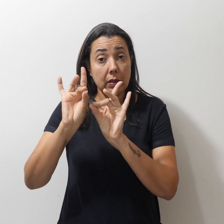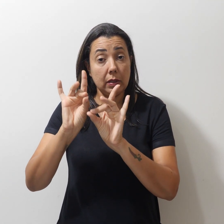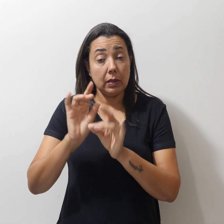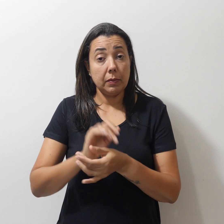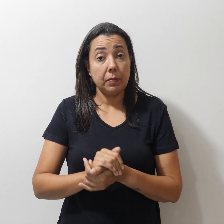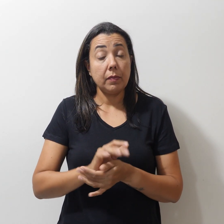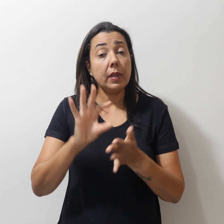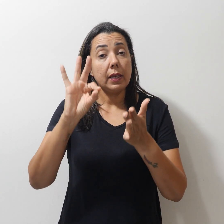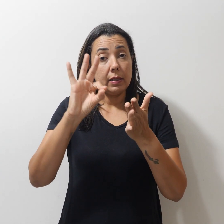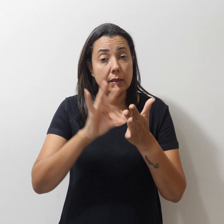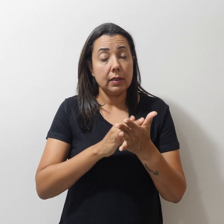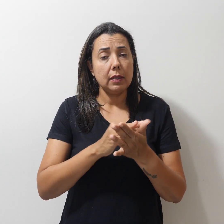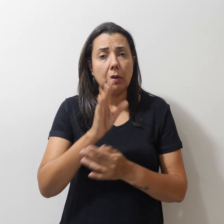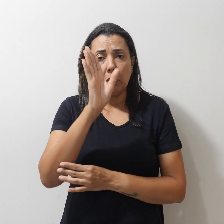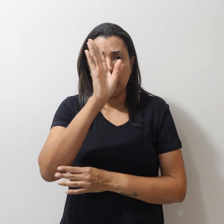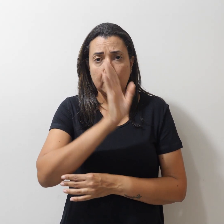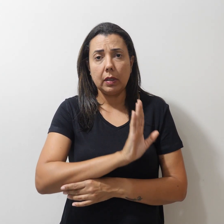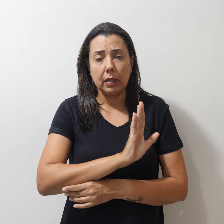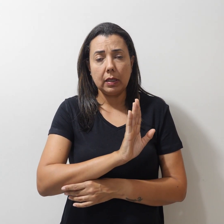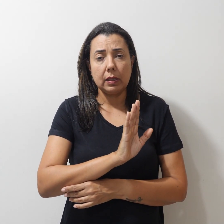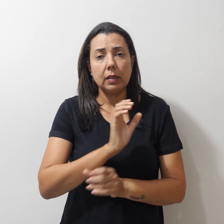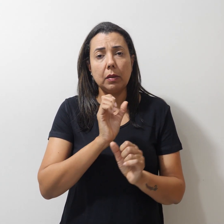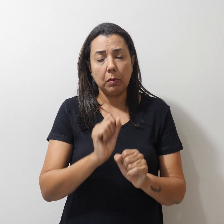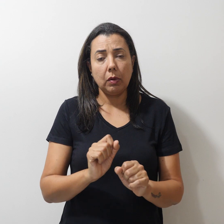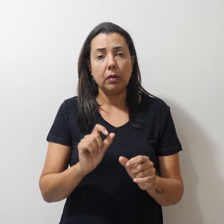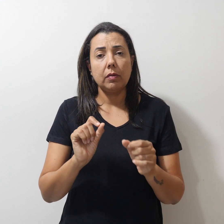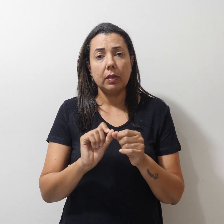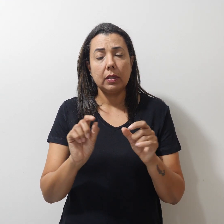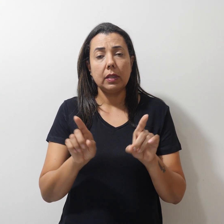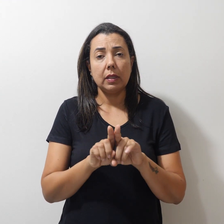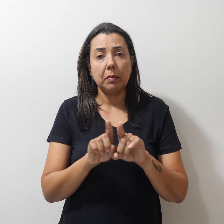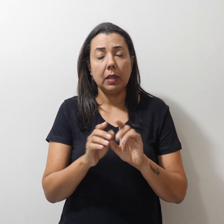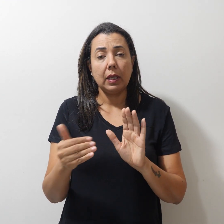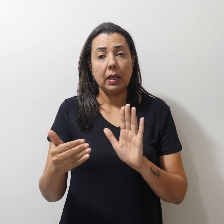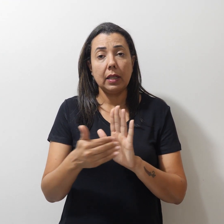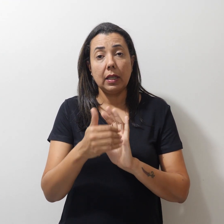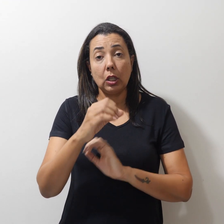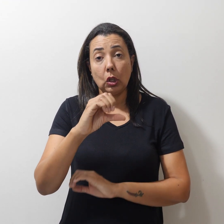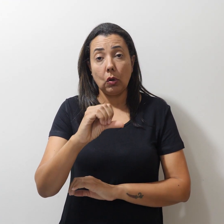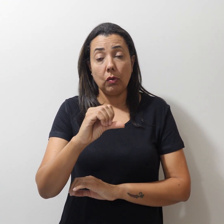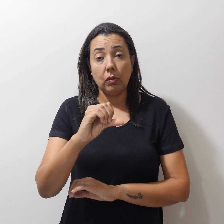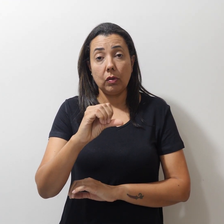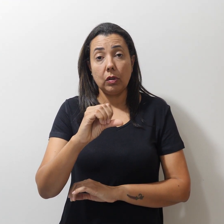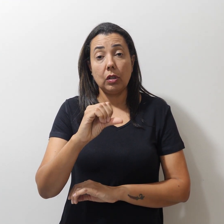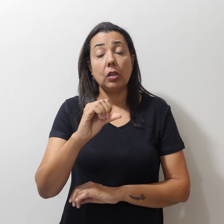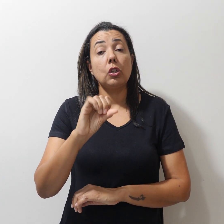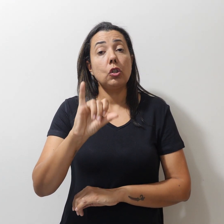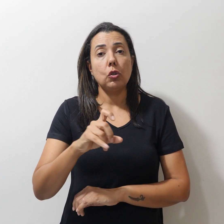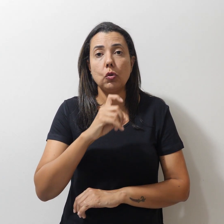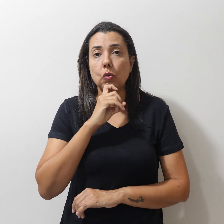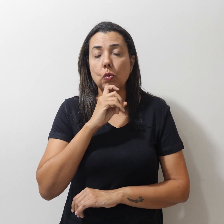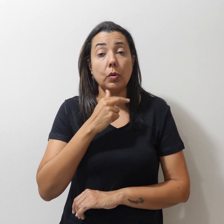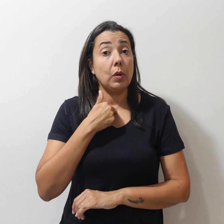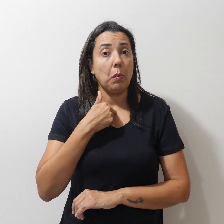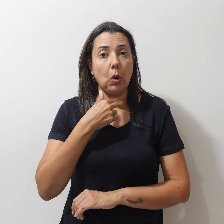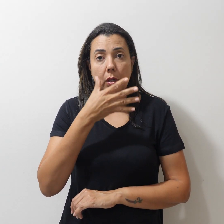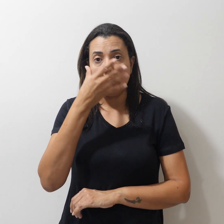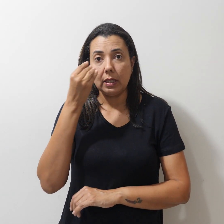inscrição é gratuita e pode ser feita até 9 do 7. E não esqueça, leve seu